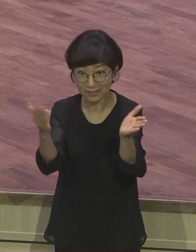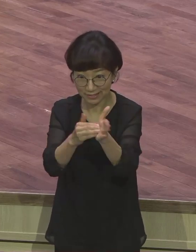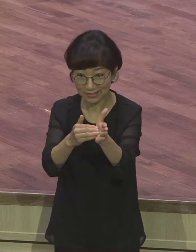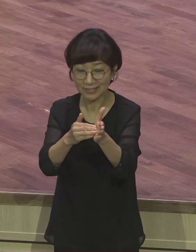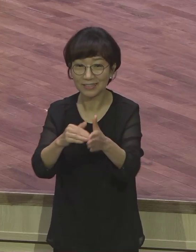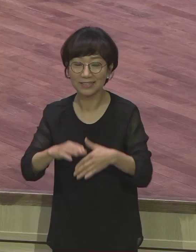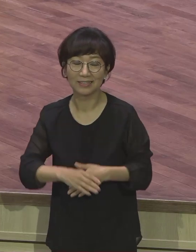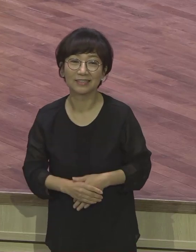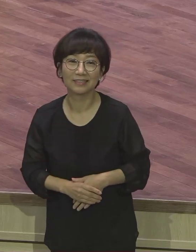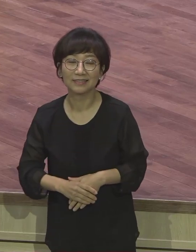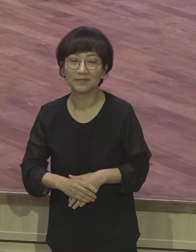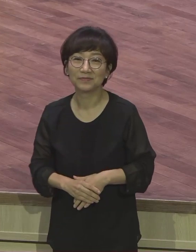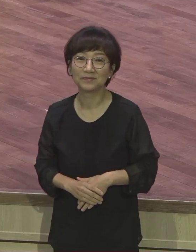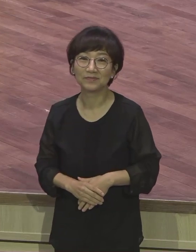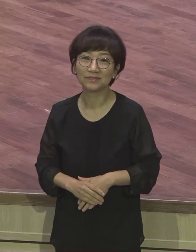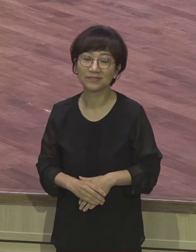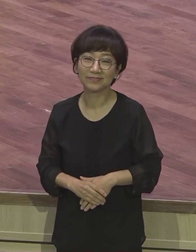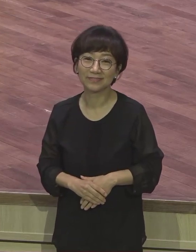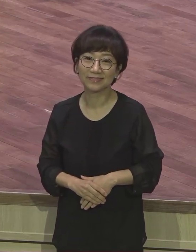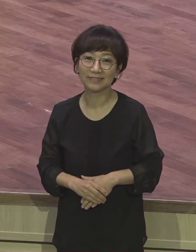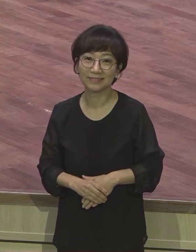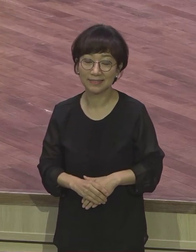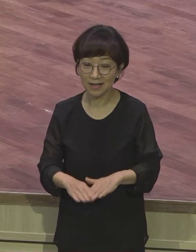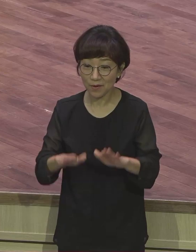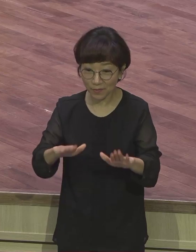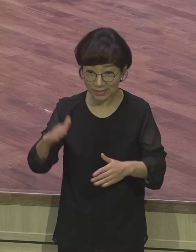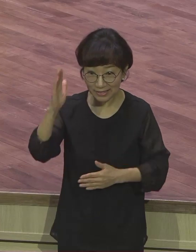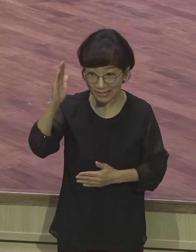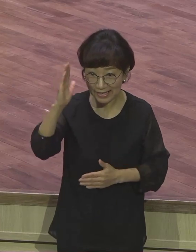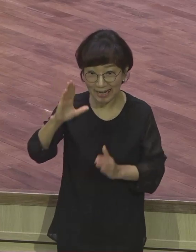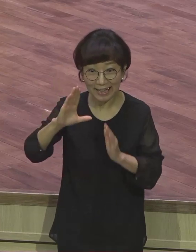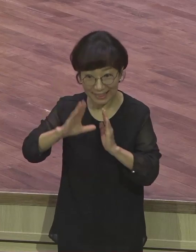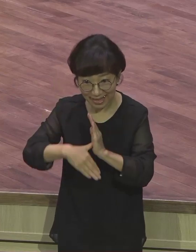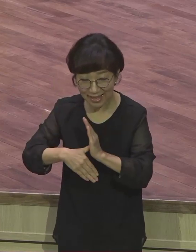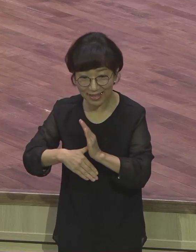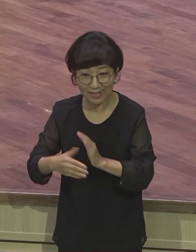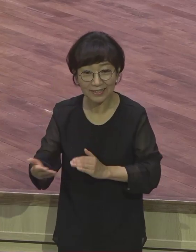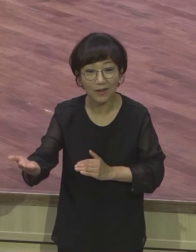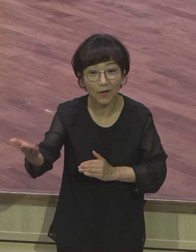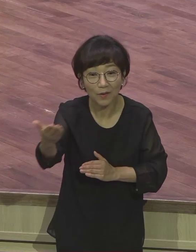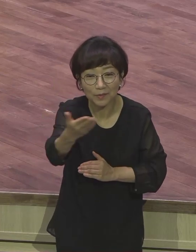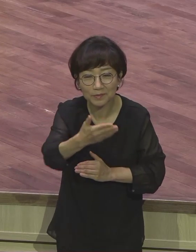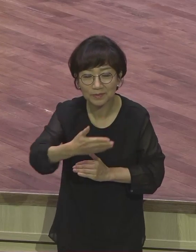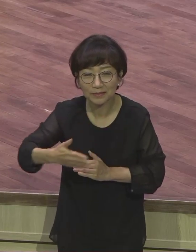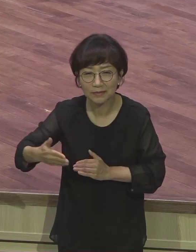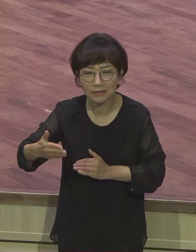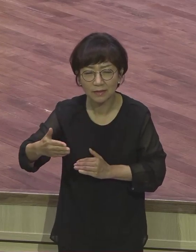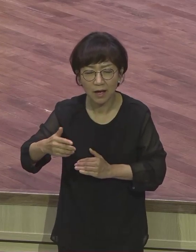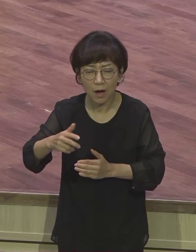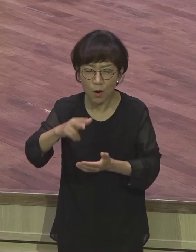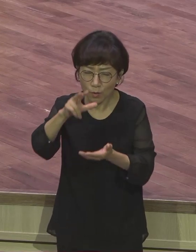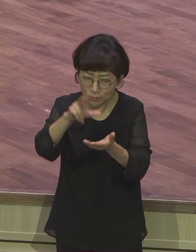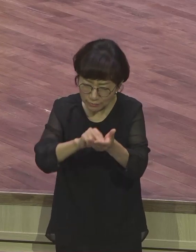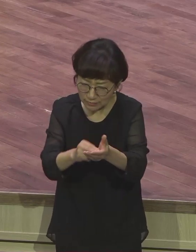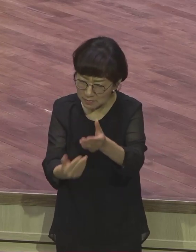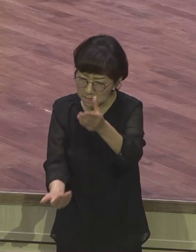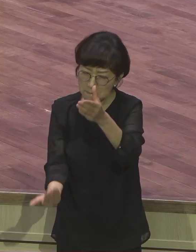우리 오늘 말씀을 통해서 연결하는 성도들은 인생에 어떤 풍랑이 여러분 물러온다 할지라도